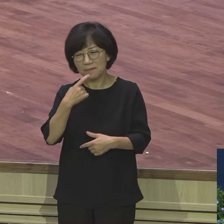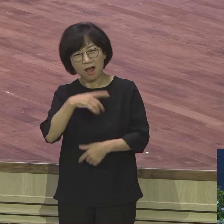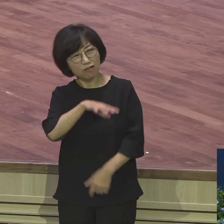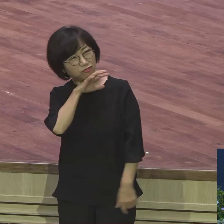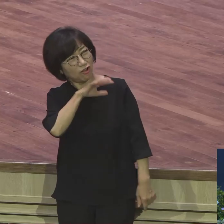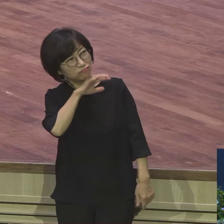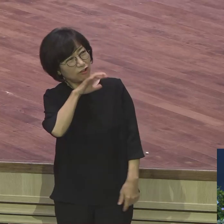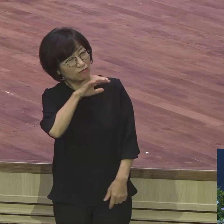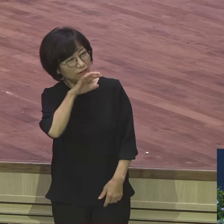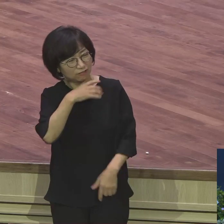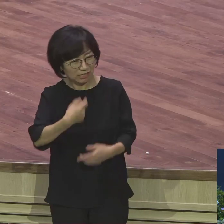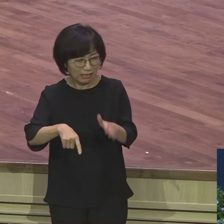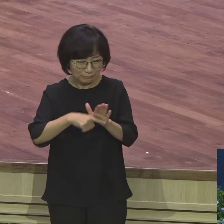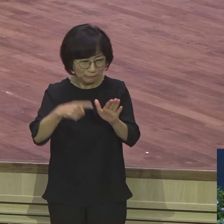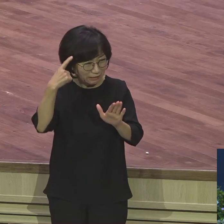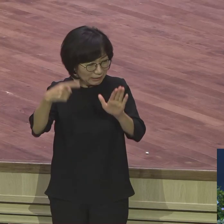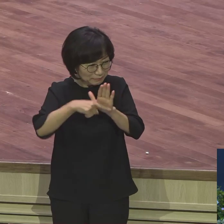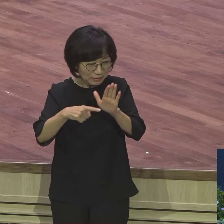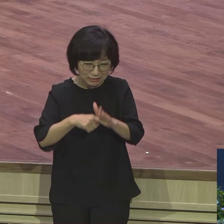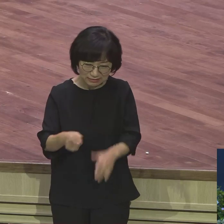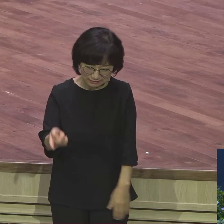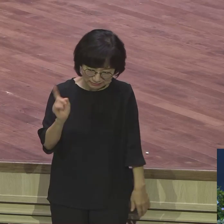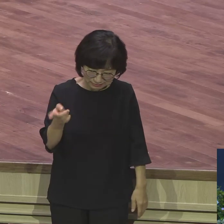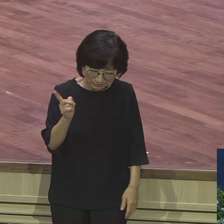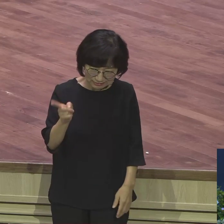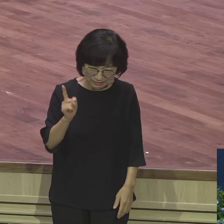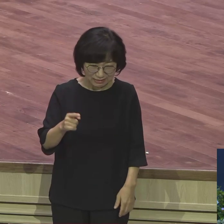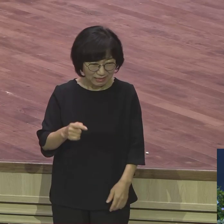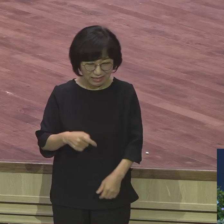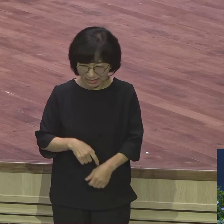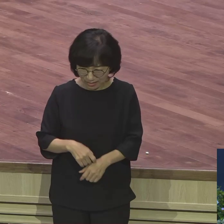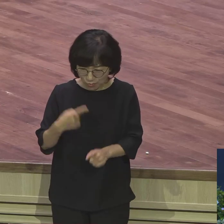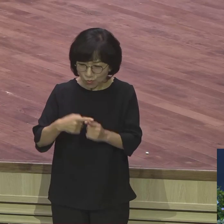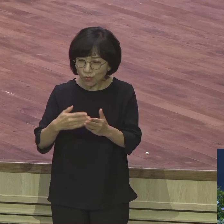불평이 나고 늘 그렇게 어둡게 살면서 뭐 교회로 왜 나가냐